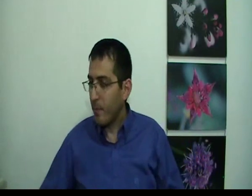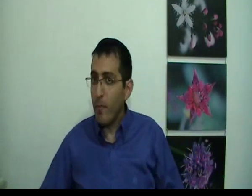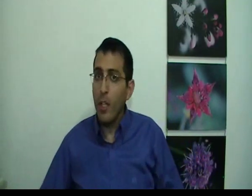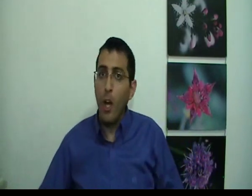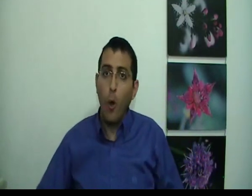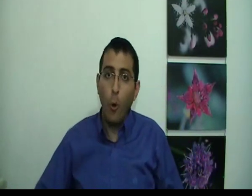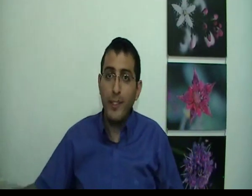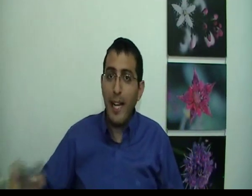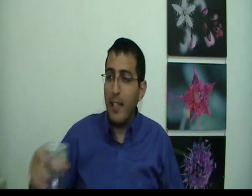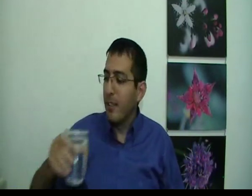הוא זה